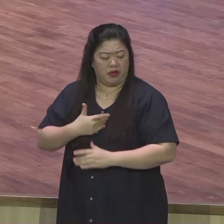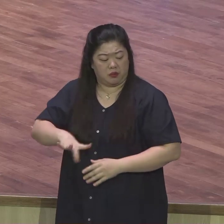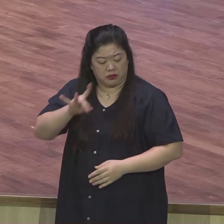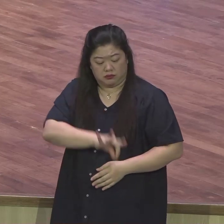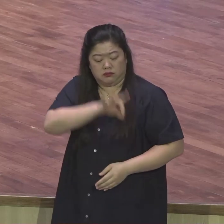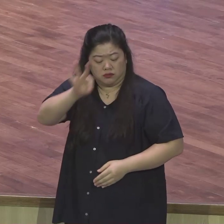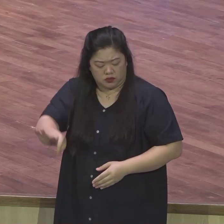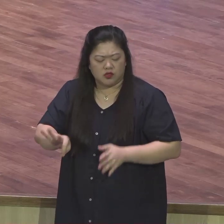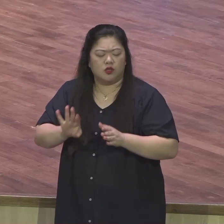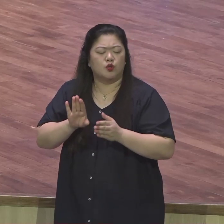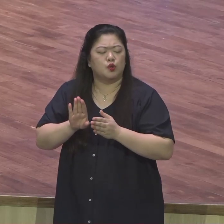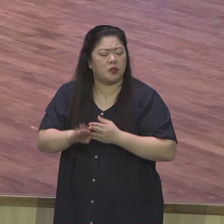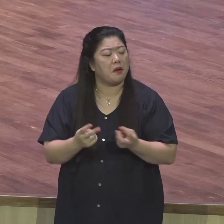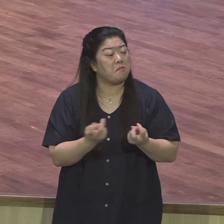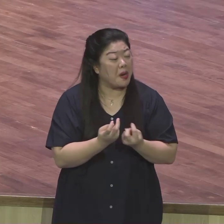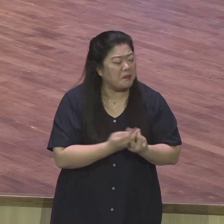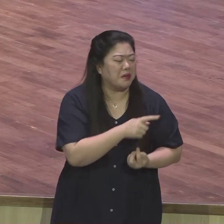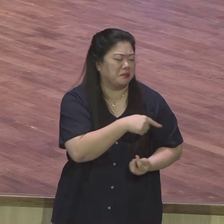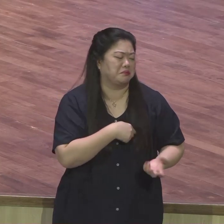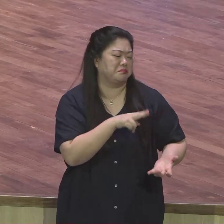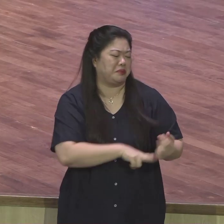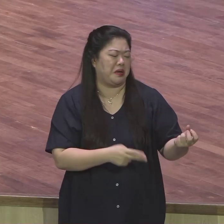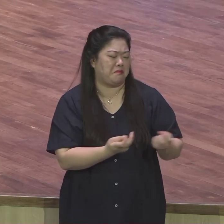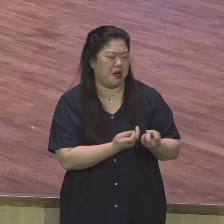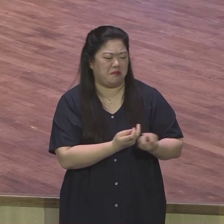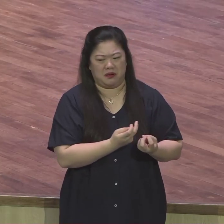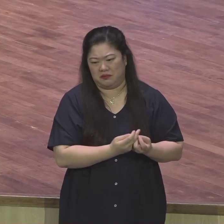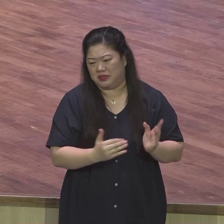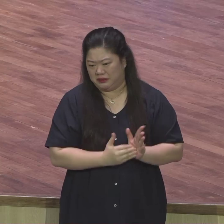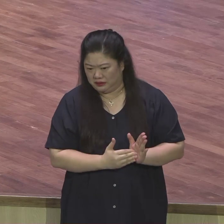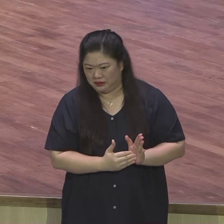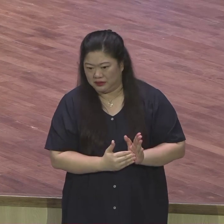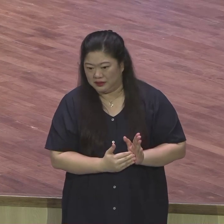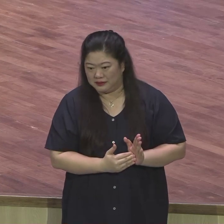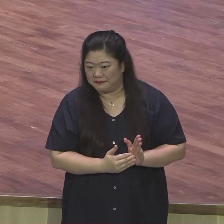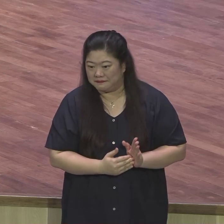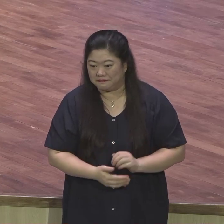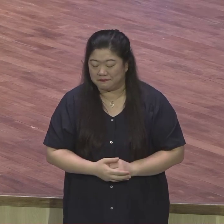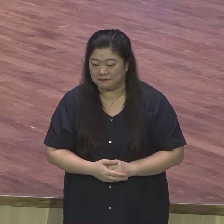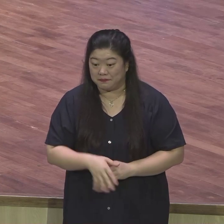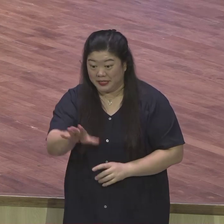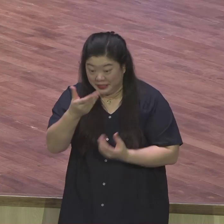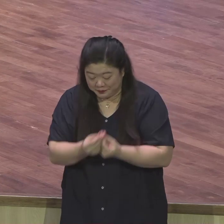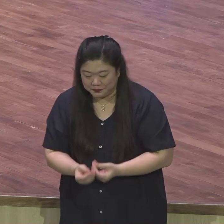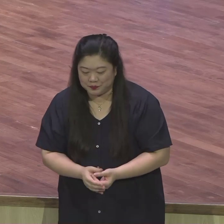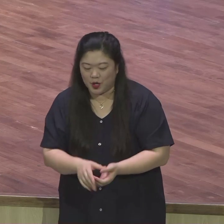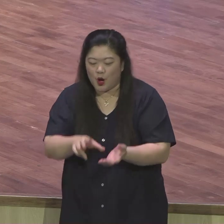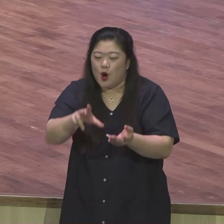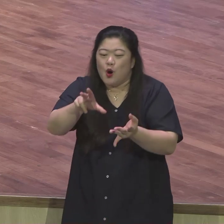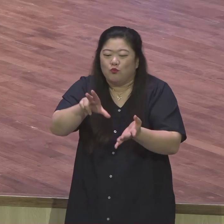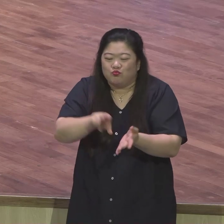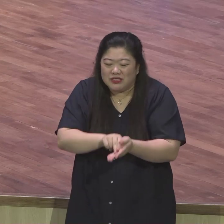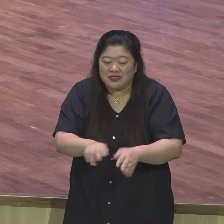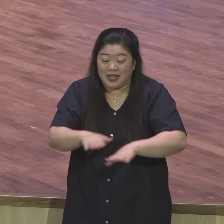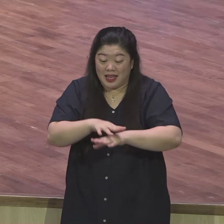여러분 무슨 문제 해결할 때 하나님께서로 시작해보시기 바랍니다.